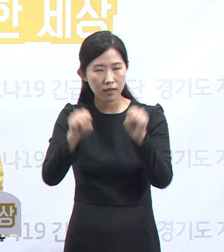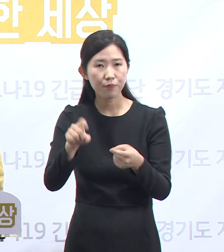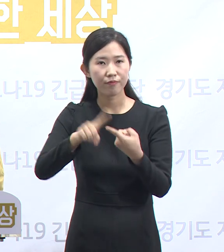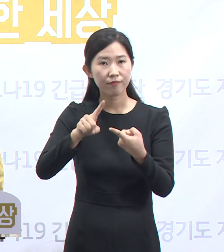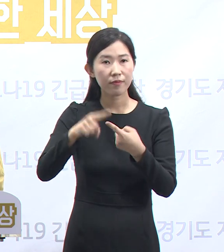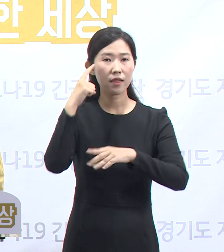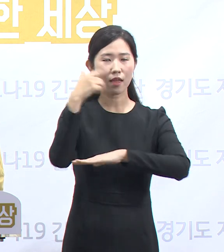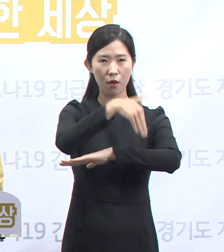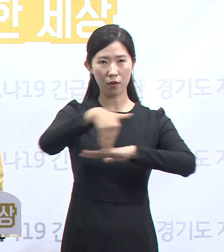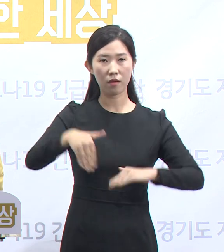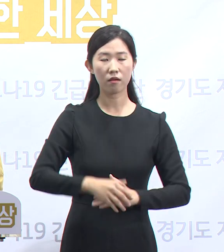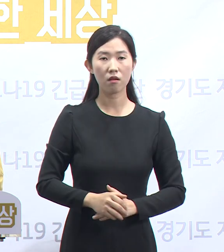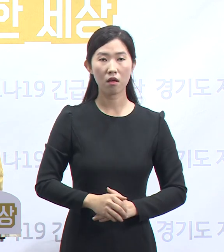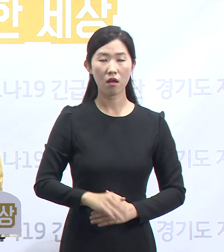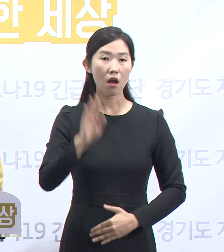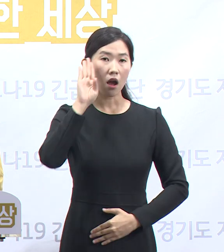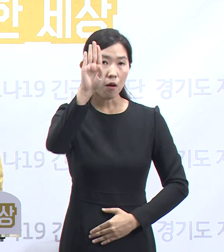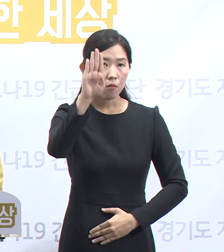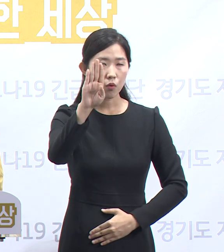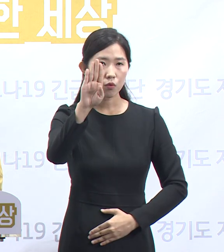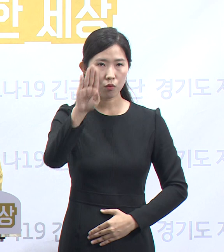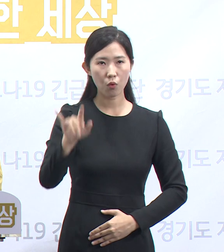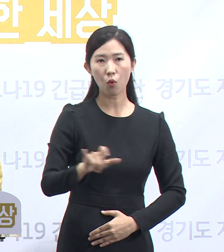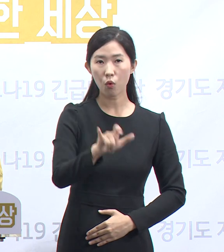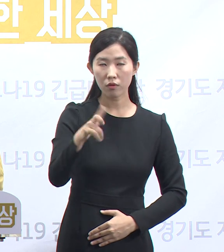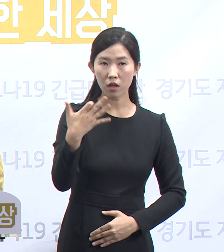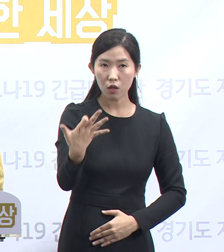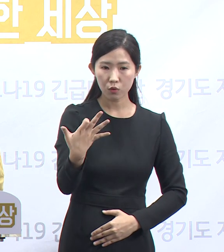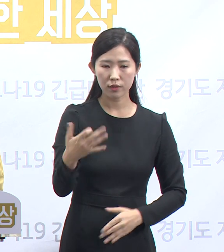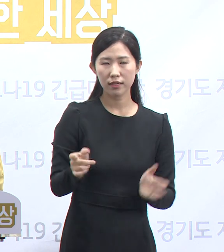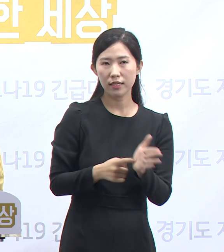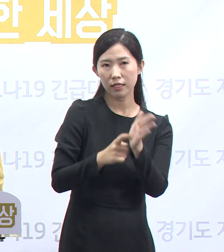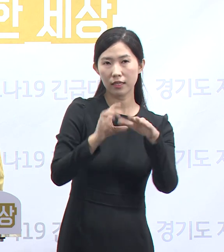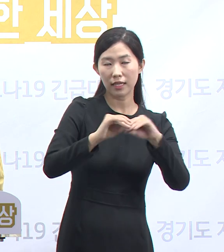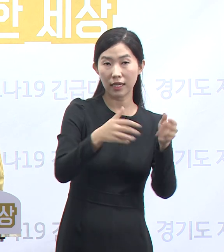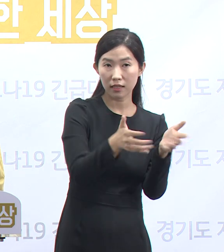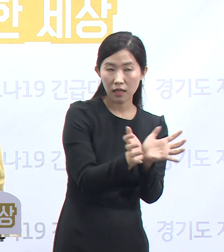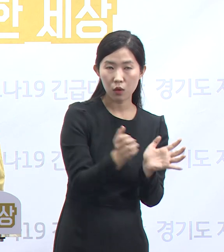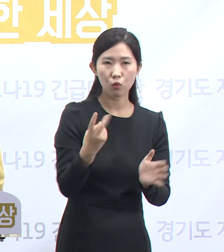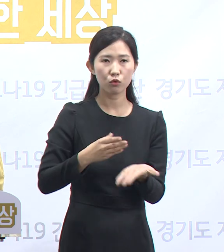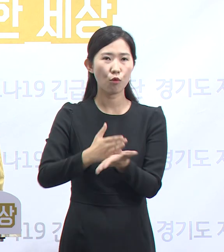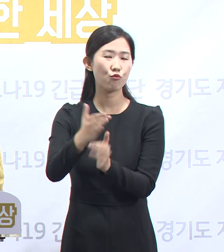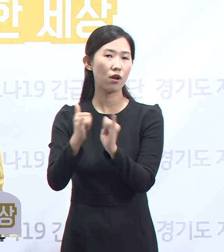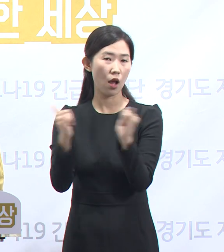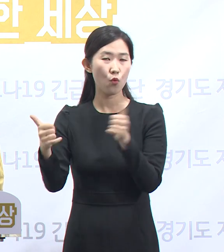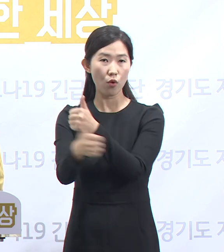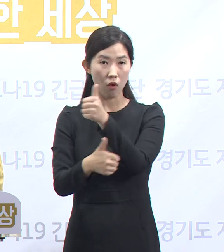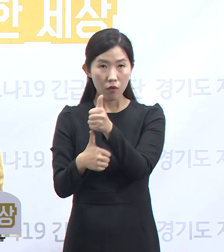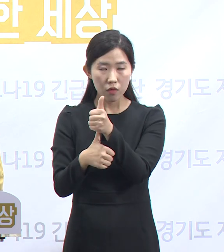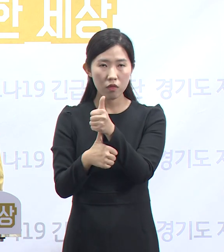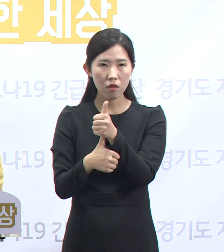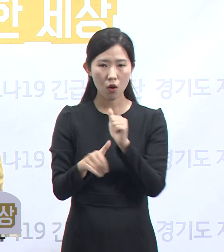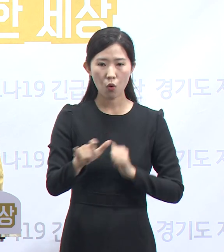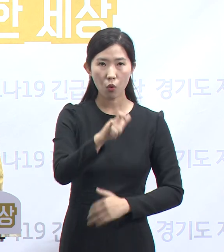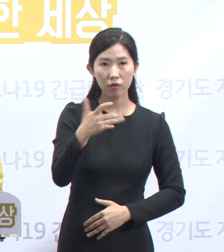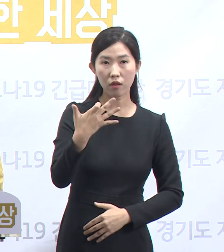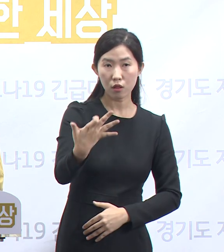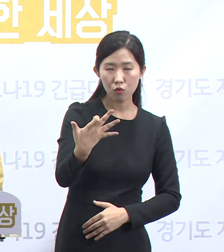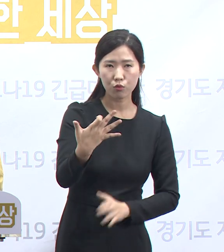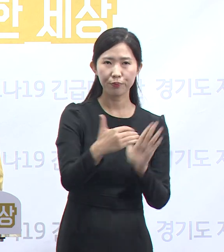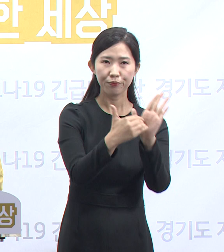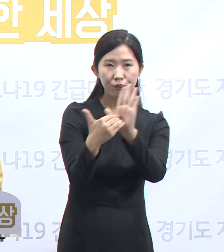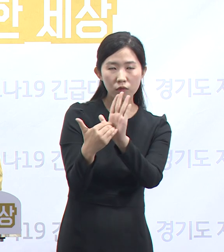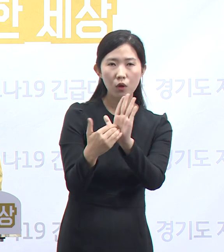앞으로도 경기도 코로나19 긴급 대책단과 전문가 자문위원회는 코로나19의 대응 전략을 개발할 뿐 아니라